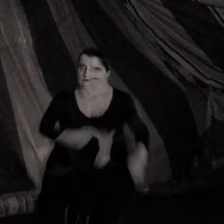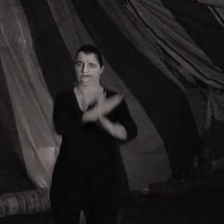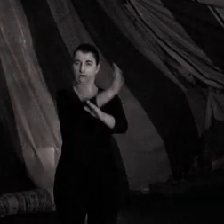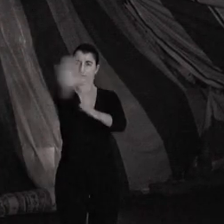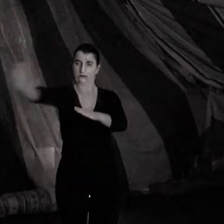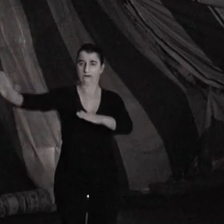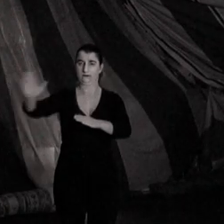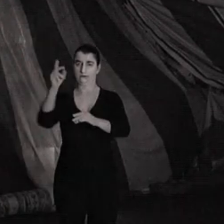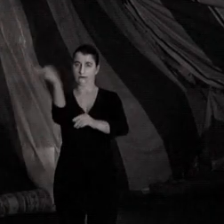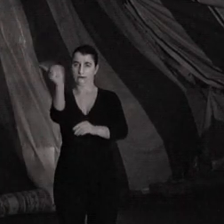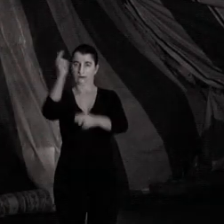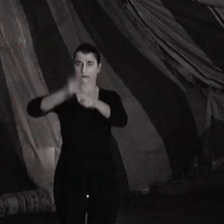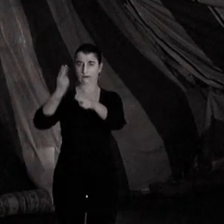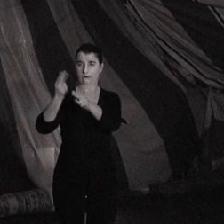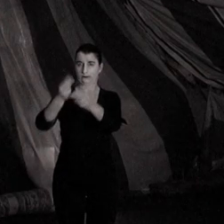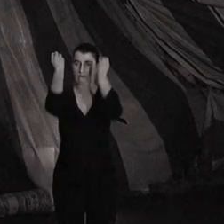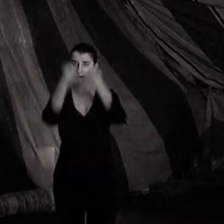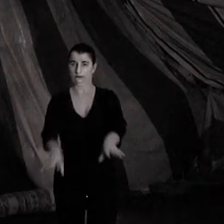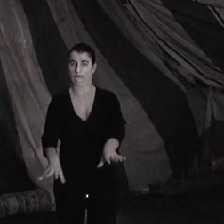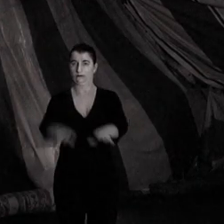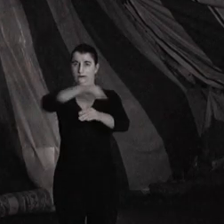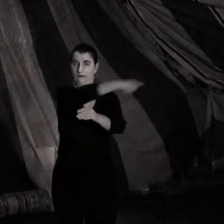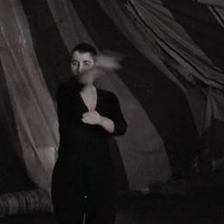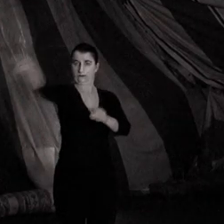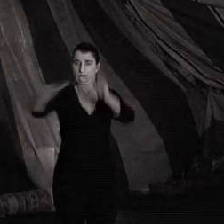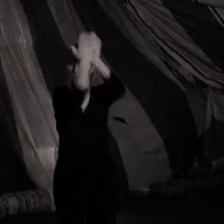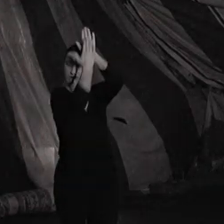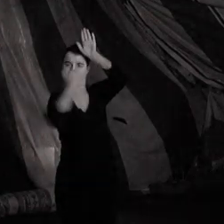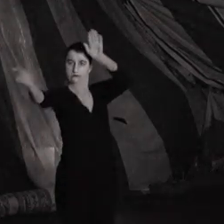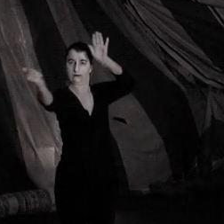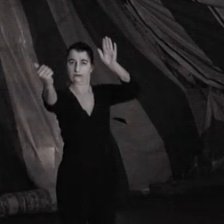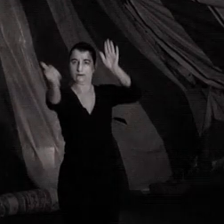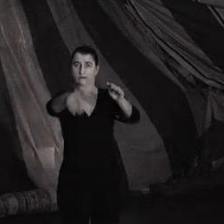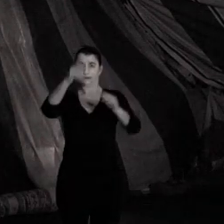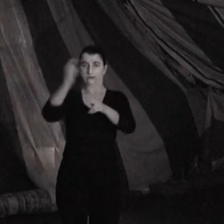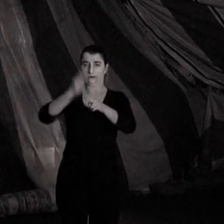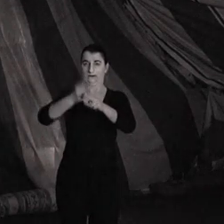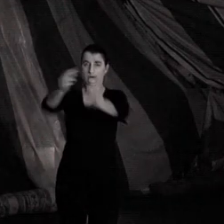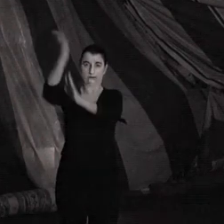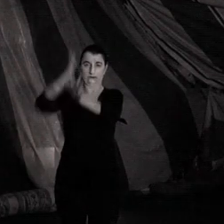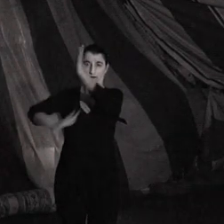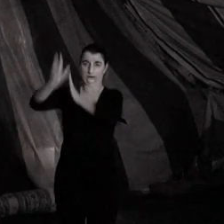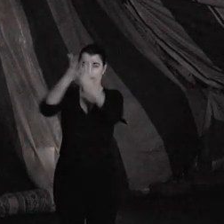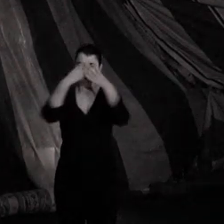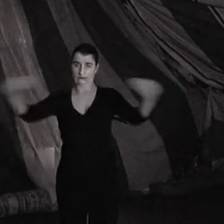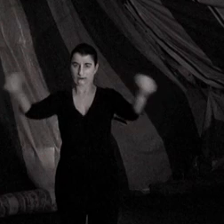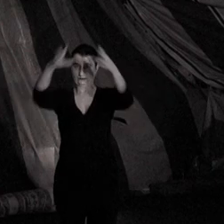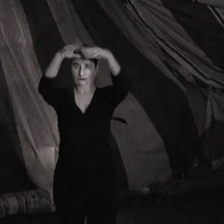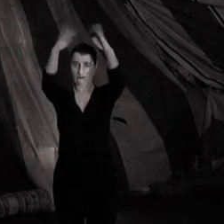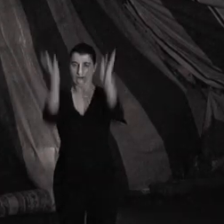Je ne me présente pas, je ne m'appelle plus, Présent de ma raison, ils ont eu, Je n'ai plus de nom, plus d'histoire, Mon cabaret ferme